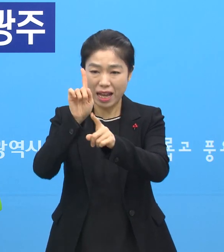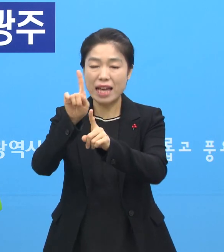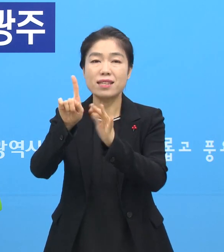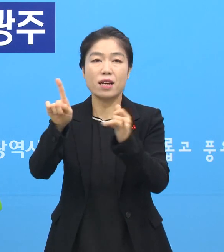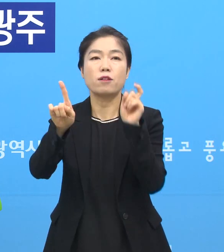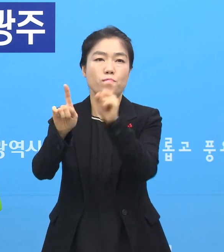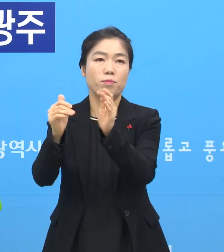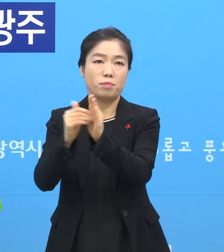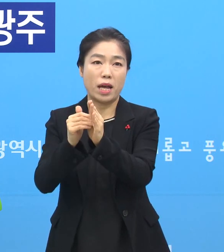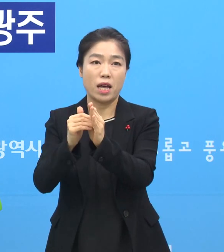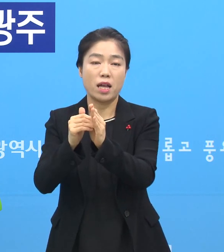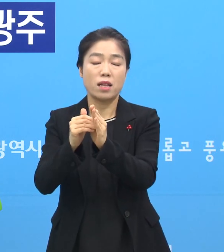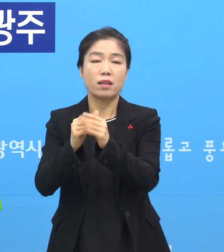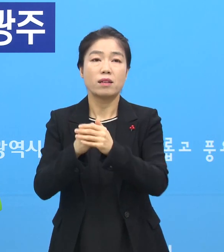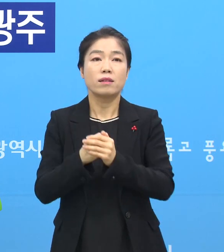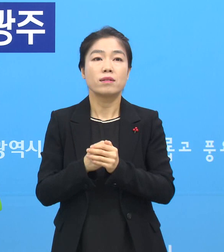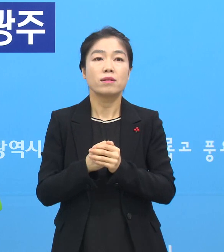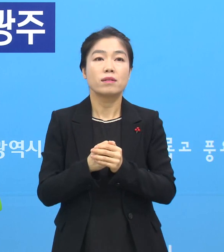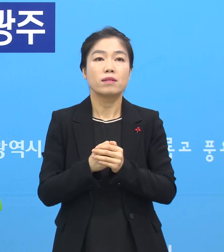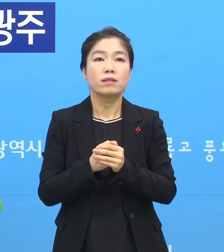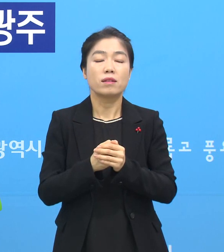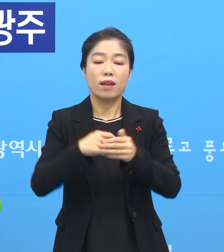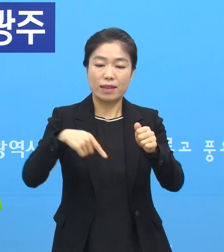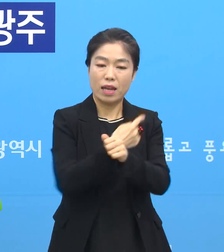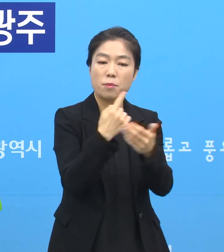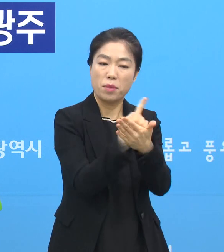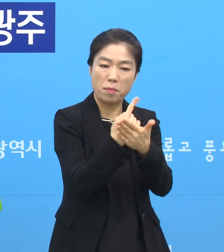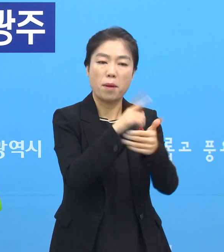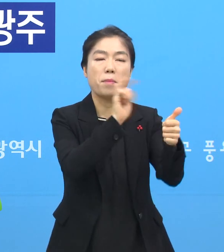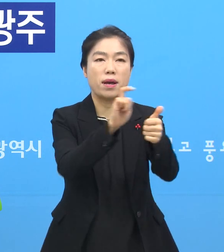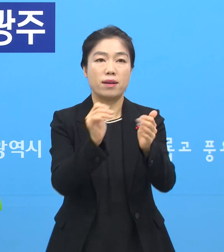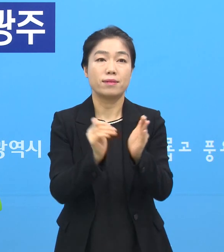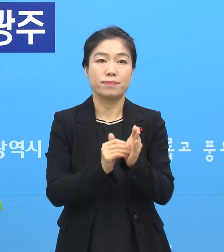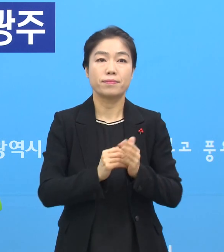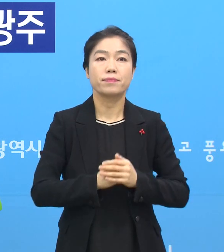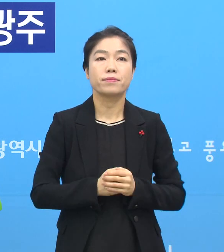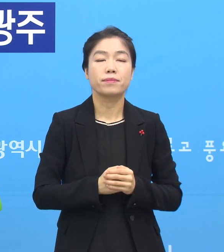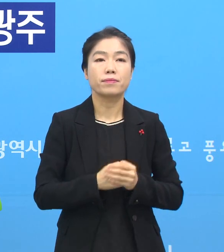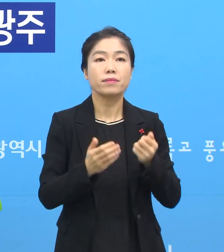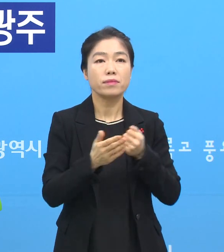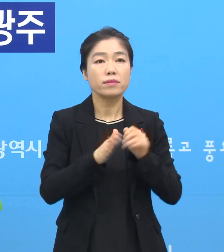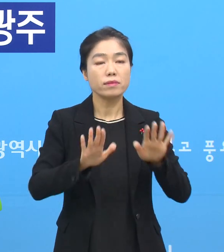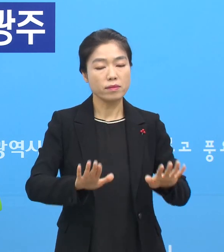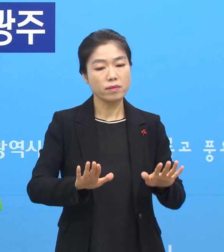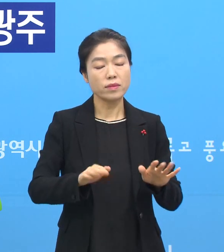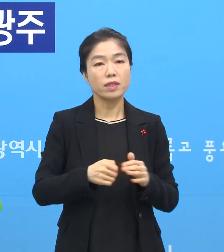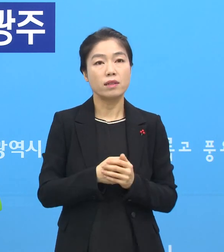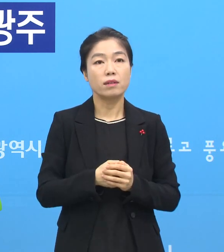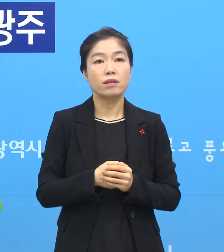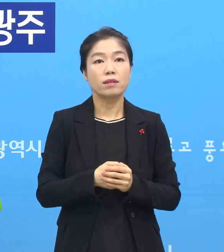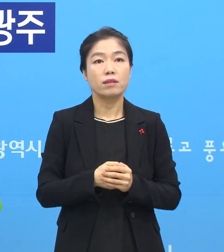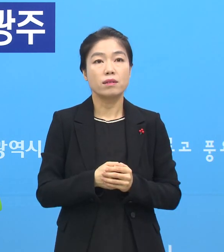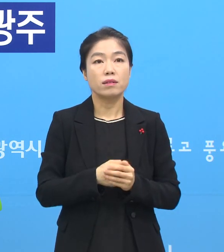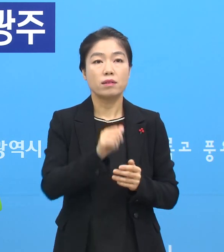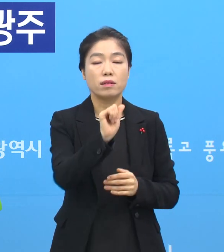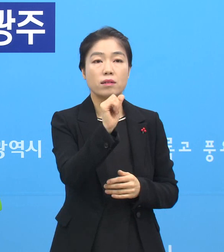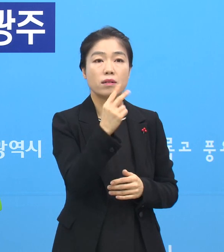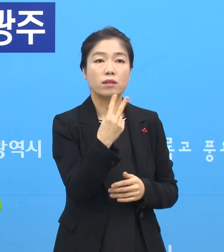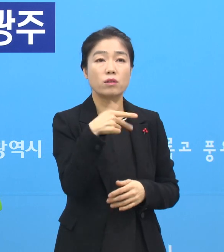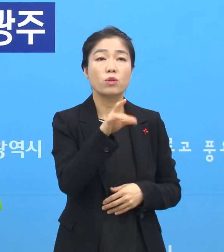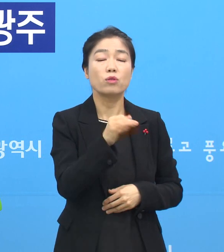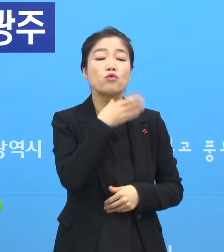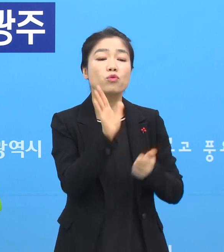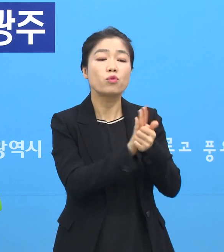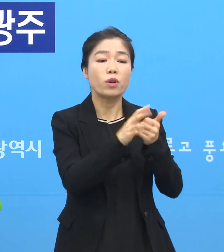명은 추가 다른 접촉자로 인해서 확인된 것입니다. 그래서 저희들이 지금 이 효정